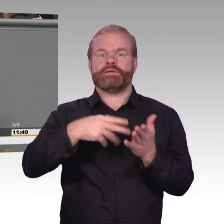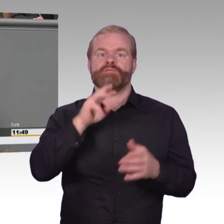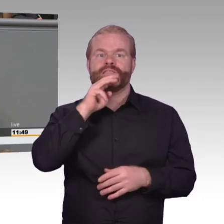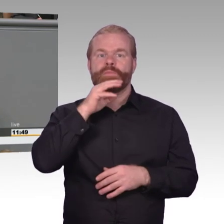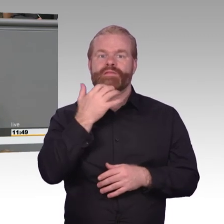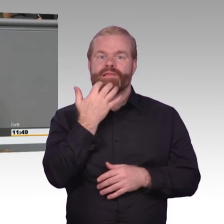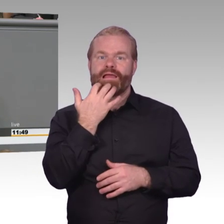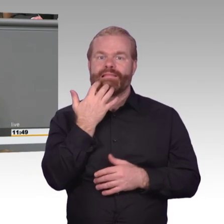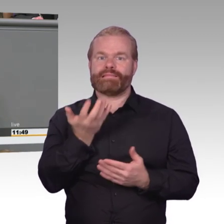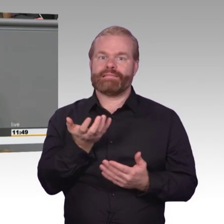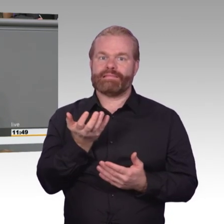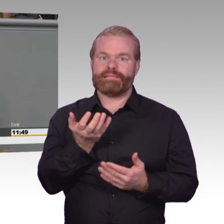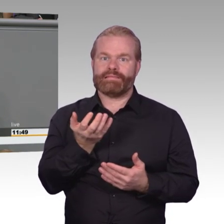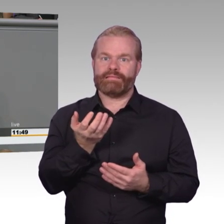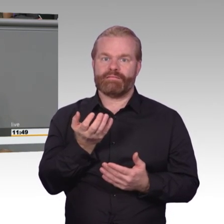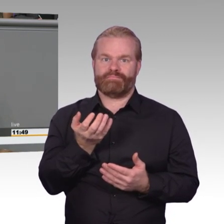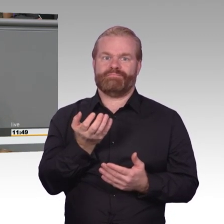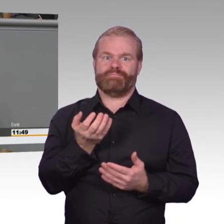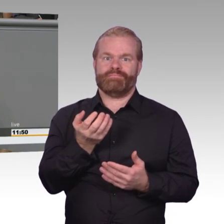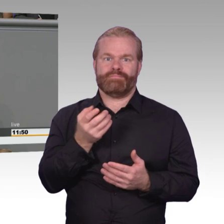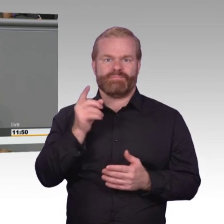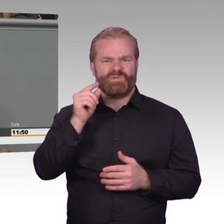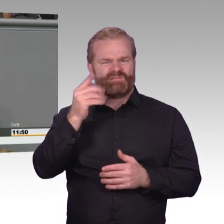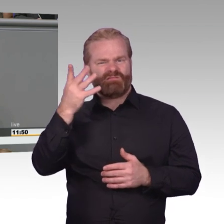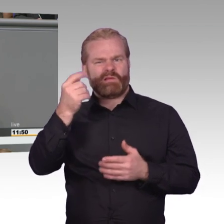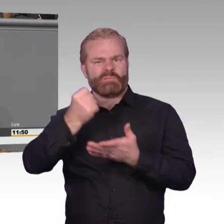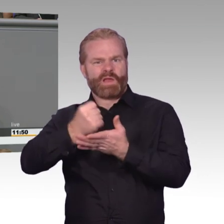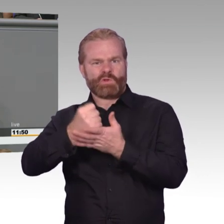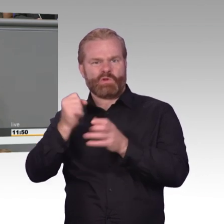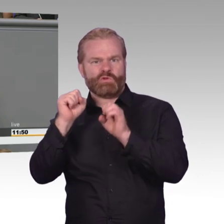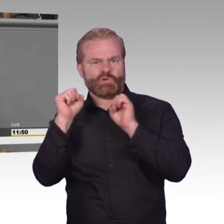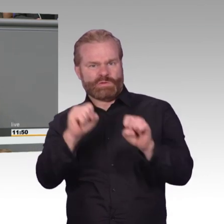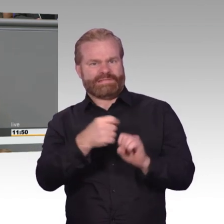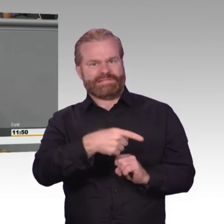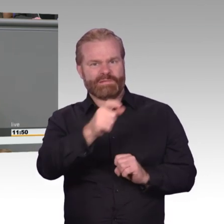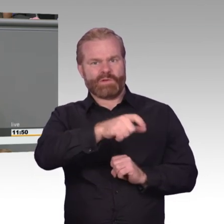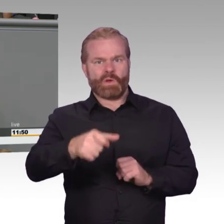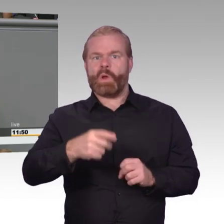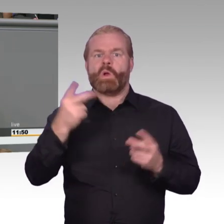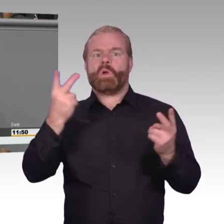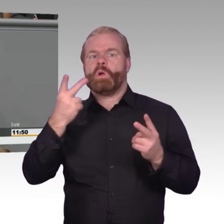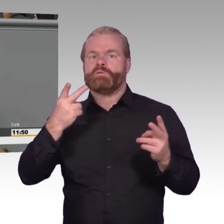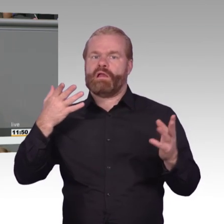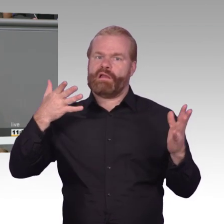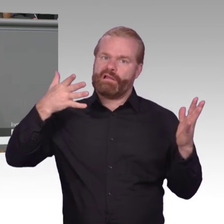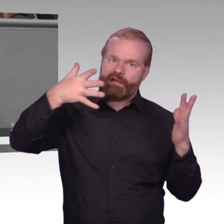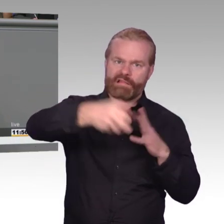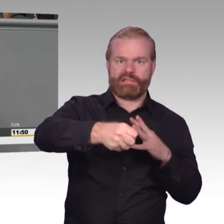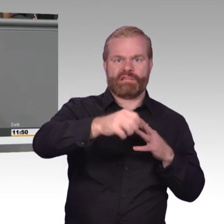Stelle für Informationstechnik im Sicherheitsbereich. Diese Behörde hat vor allem einen Job, Verschlüsselungsmethoden zu brechen,